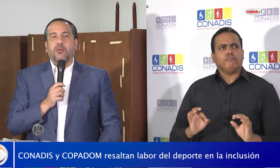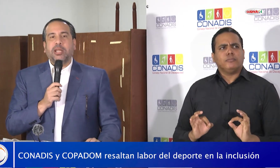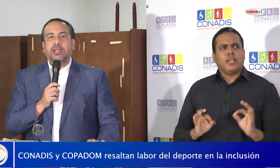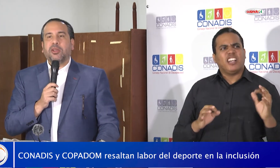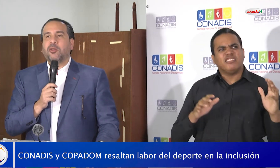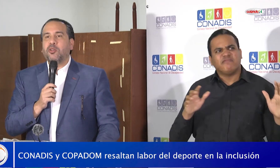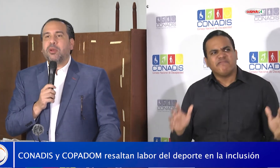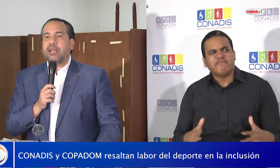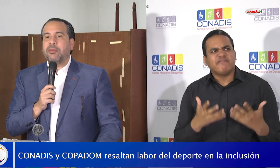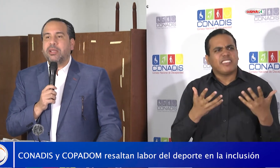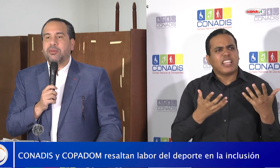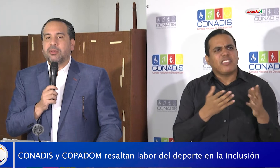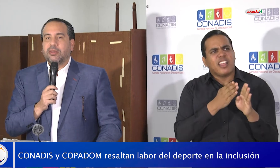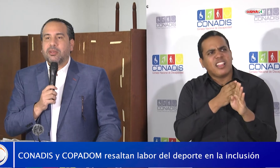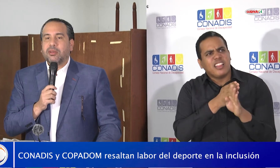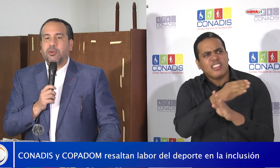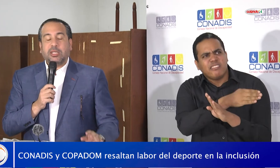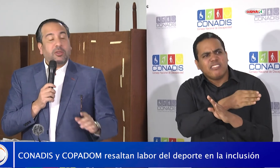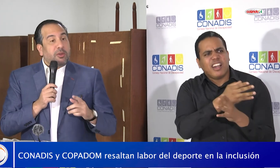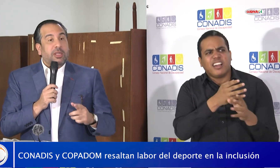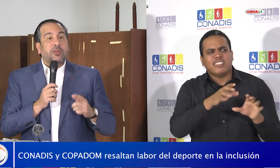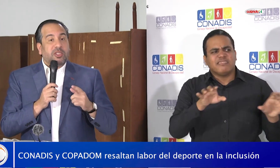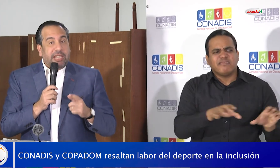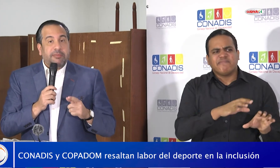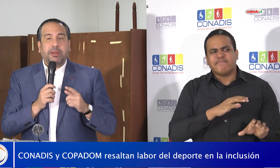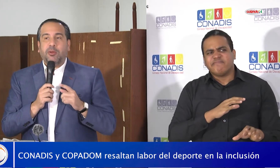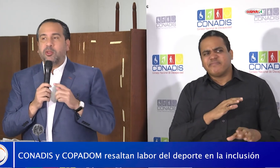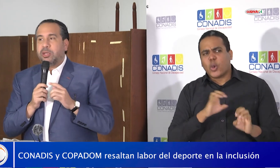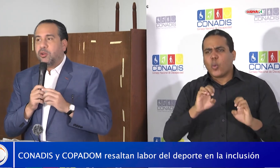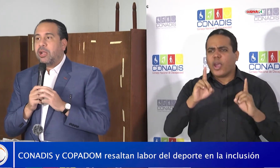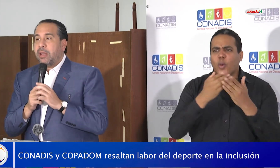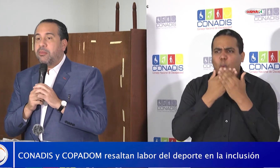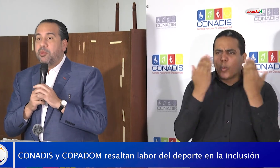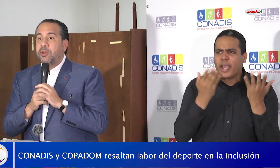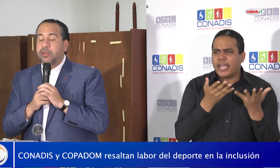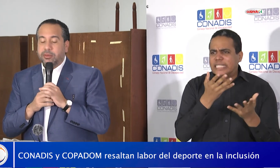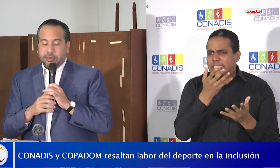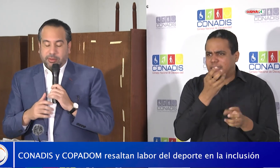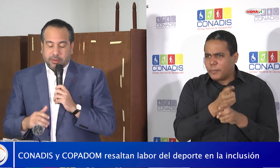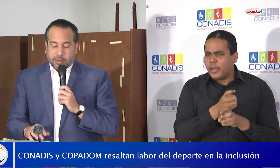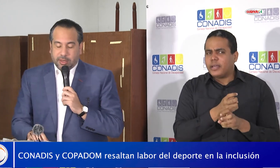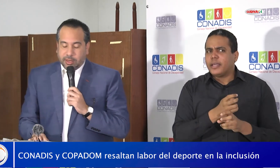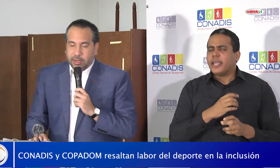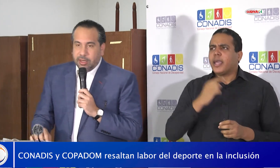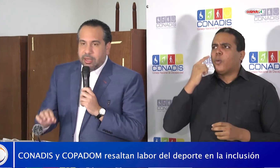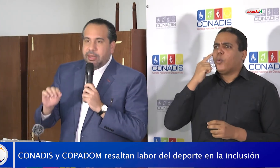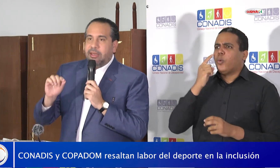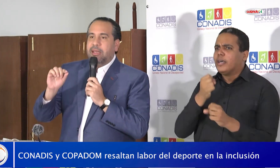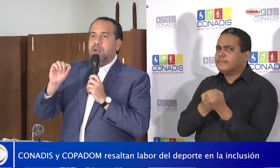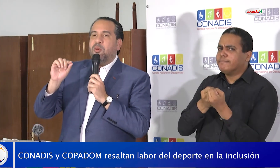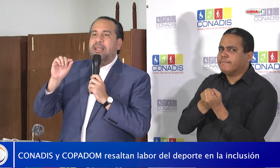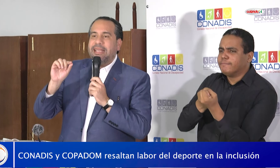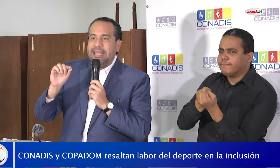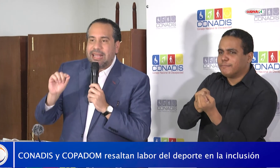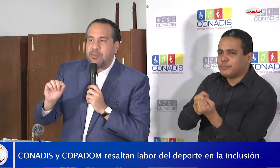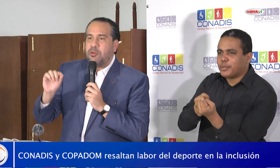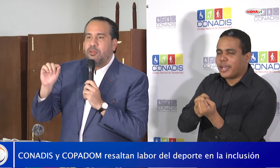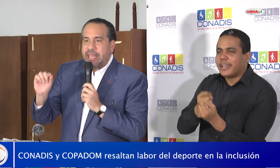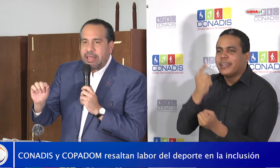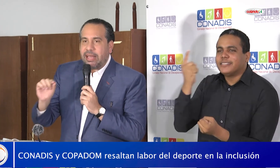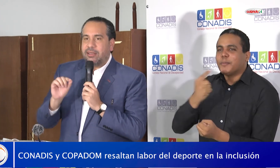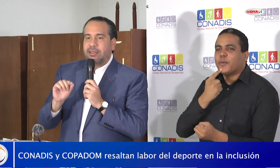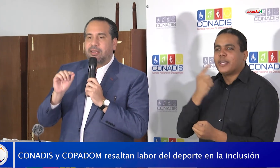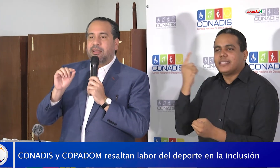Hay un sobrino que cogió un mal camino. Por eso yo digo siempre, cuando me toca hablar en público, que cualquier